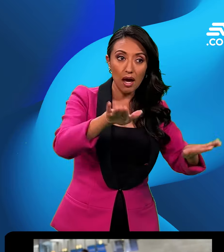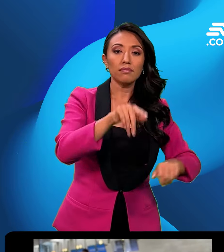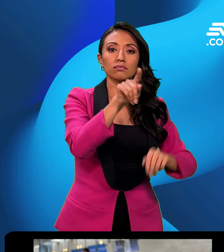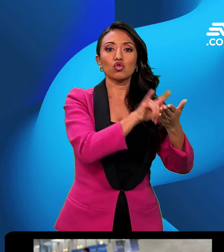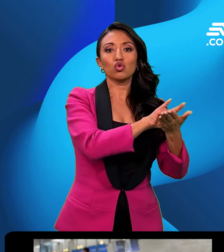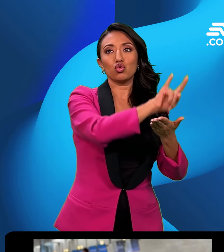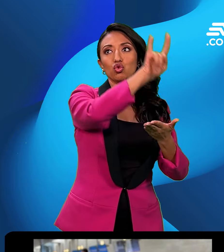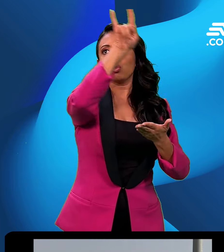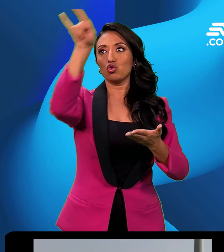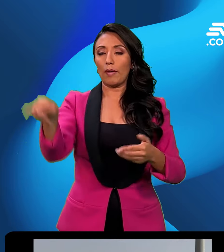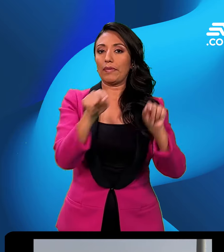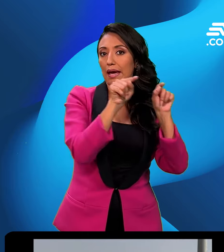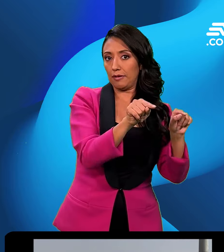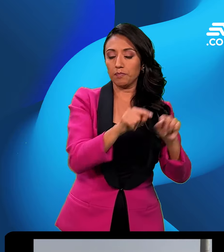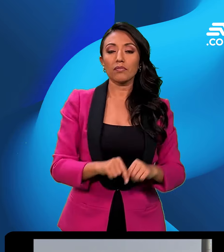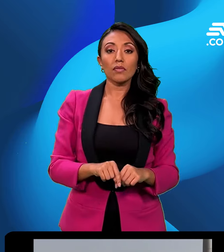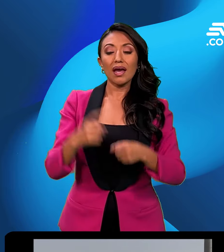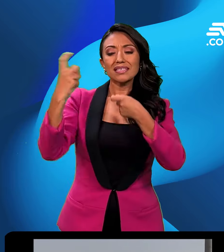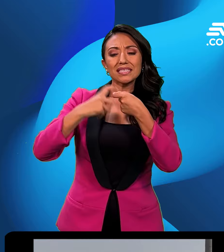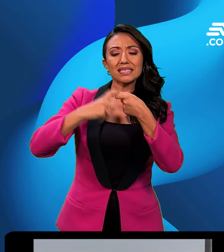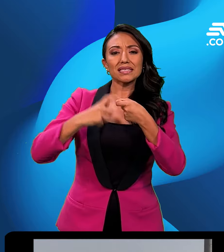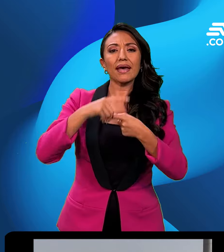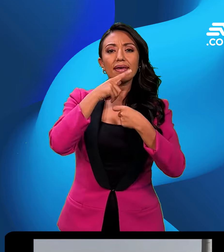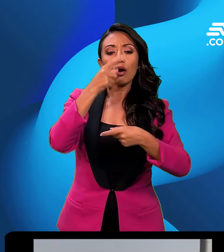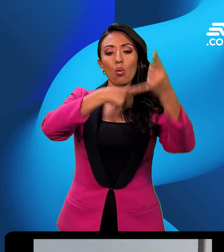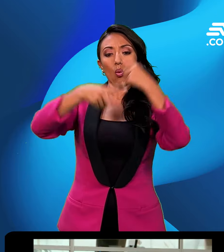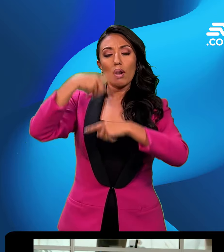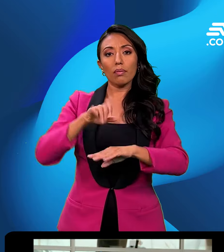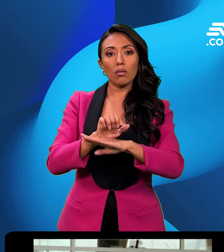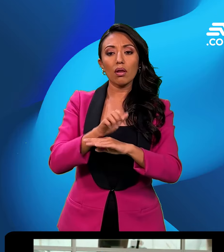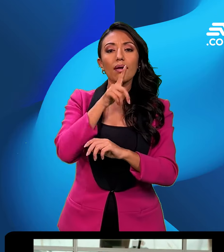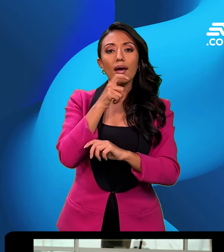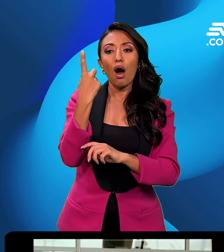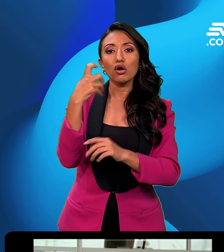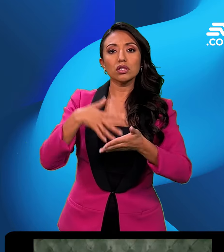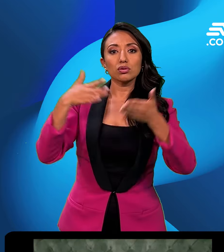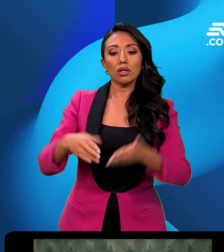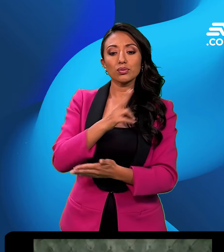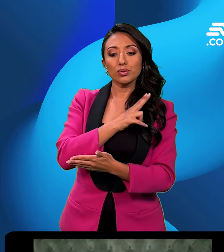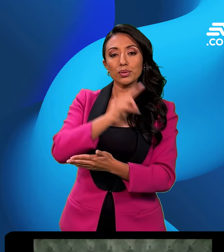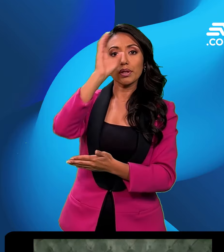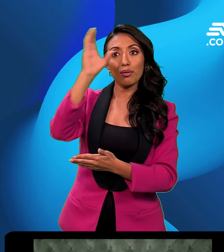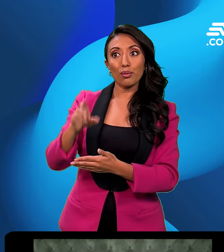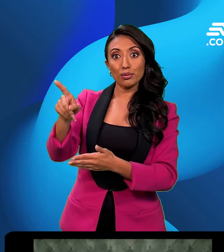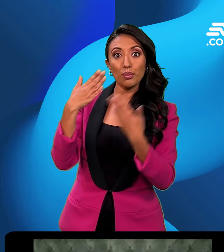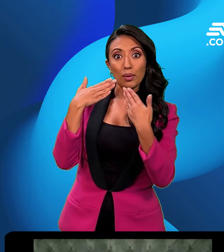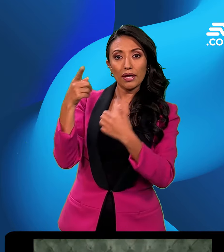Aviv, el vuelo saldrá desde esa ciudad. Entre los inscritos para volver al Ecuador están 11 estudiantes de la Escuela Politécnica del Litoral que viajaron por